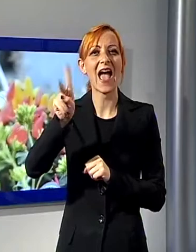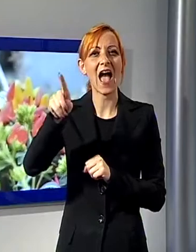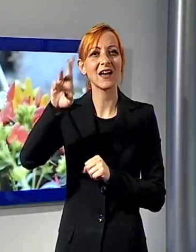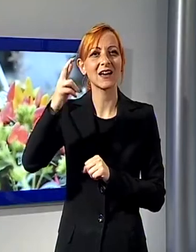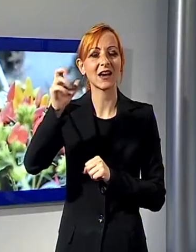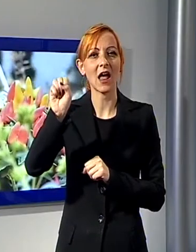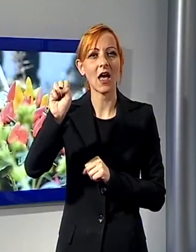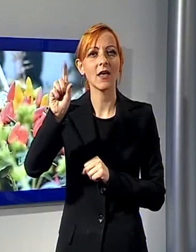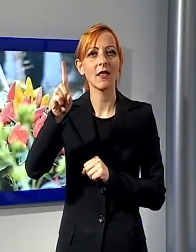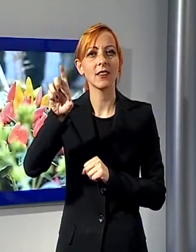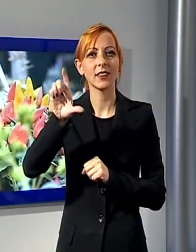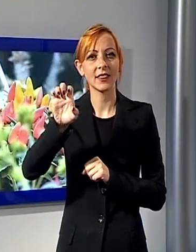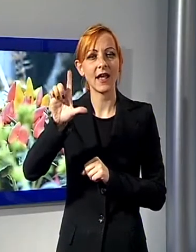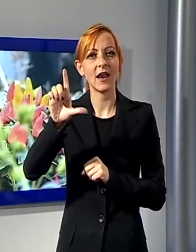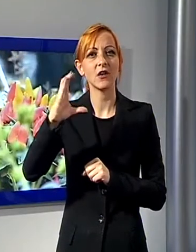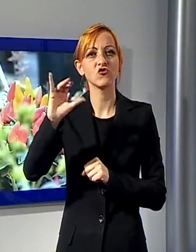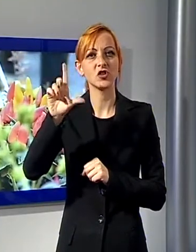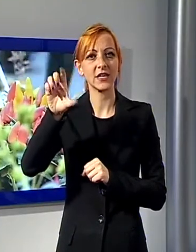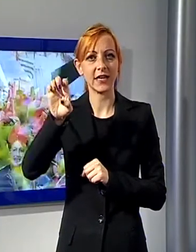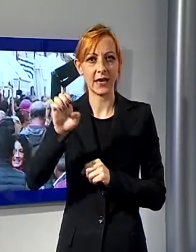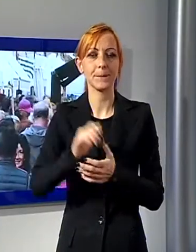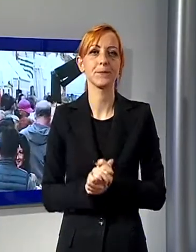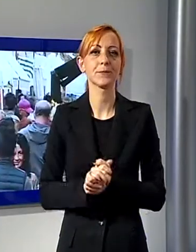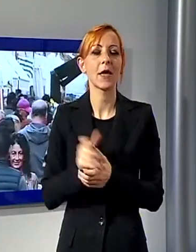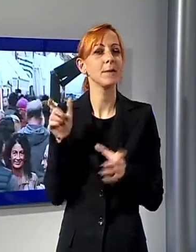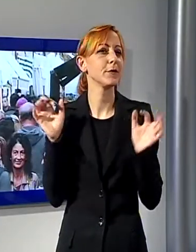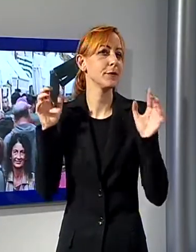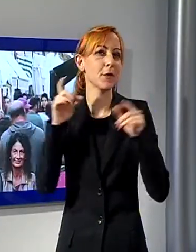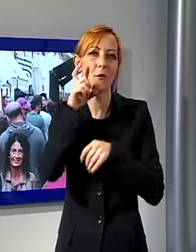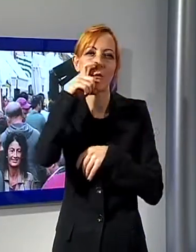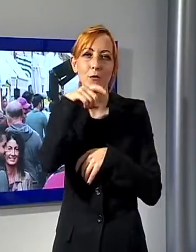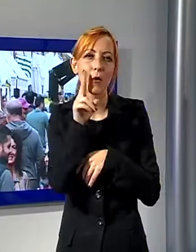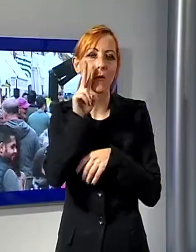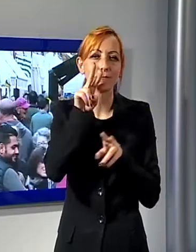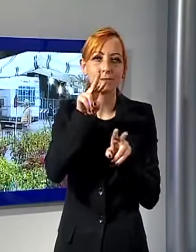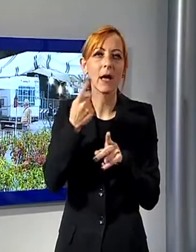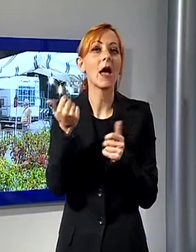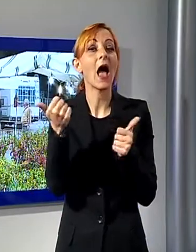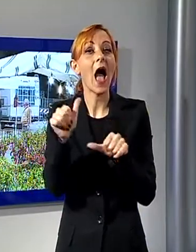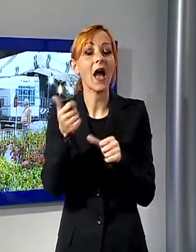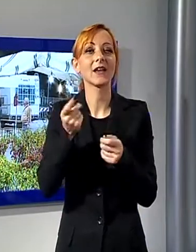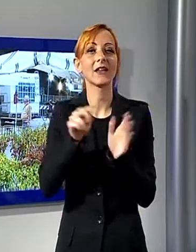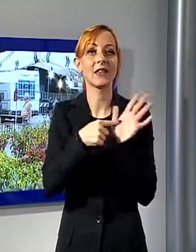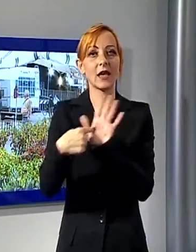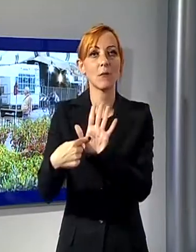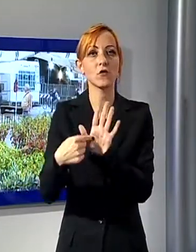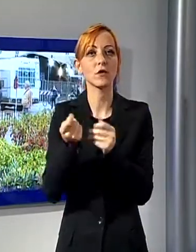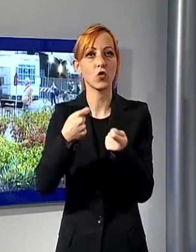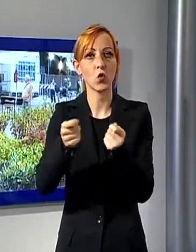curiosito centinaia di persone. A condire la due giorni anche i cooking show dello chef versiliese Gaio Giannelli e gli incontri di